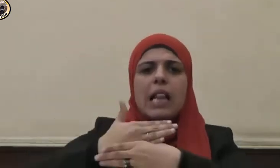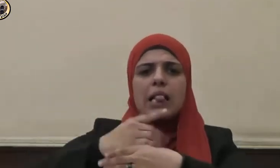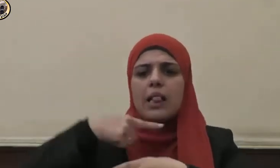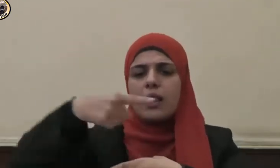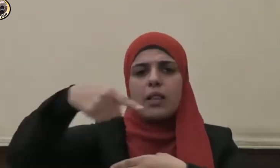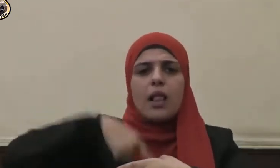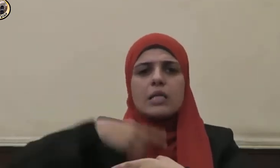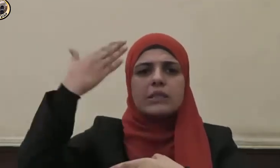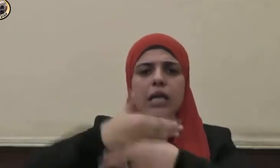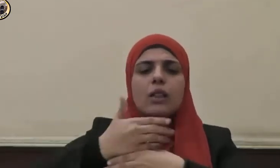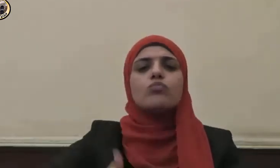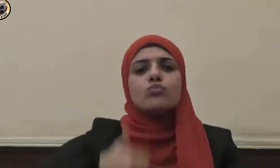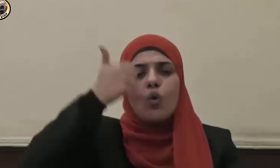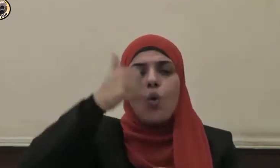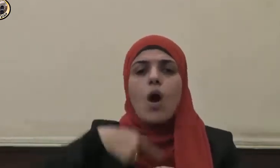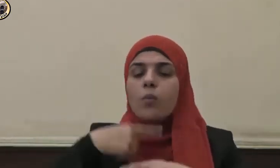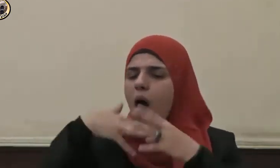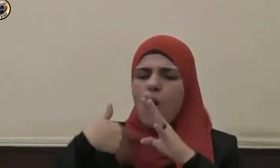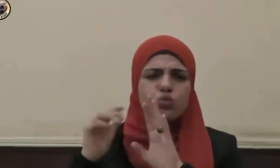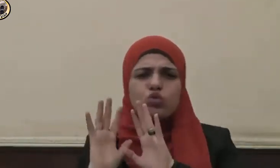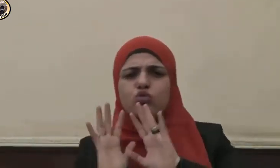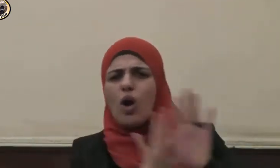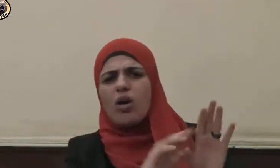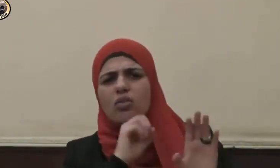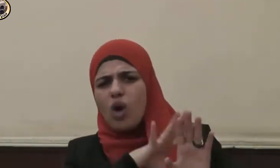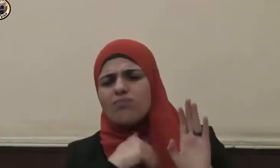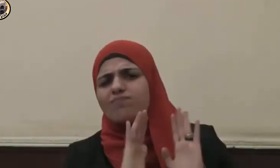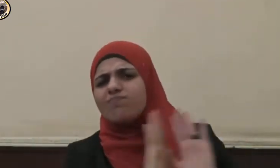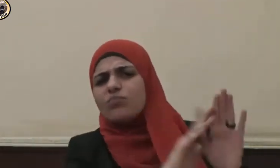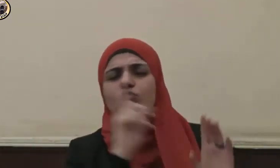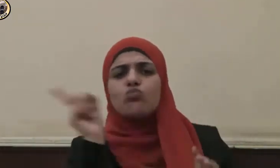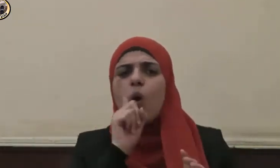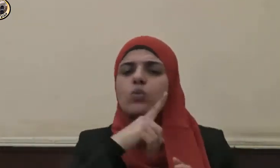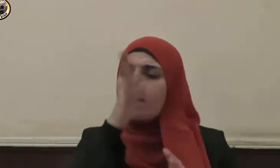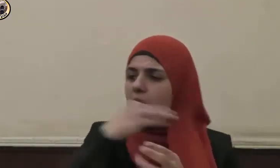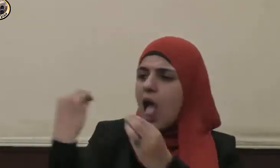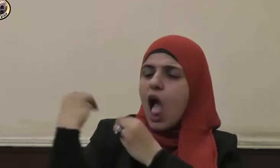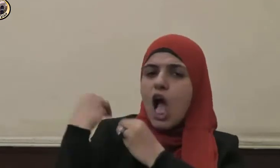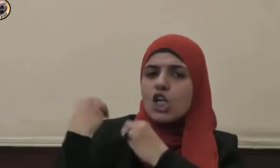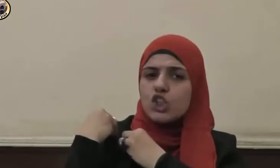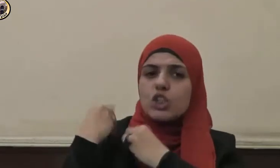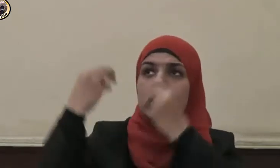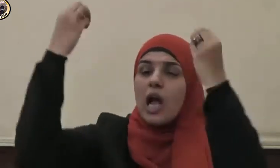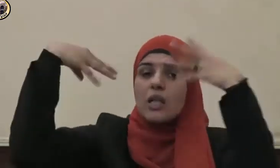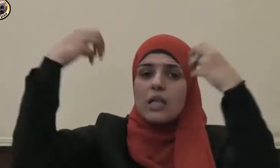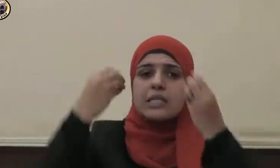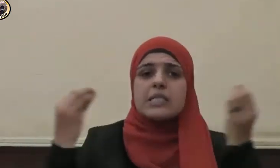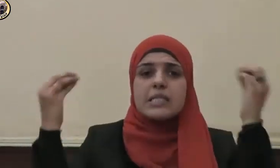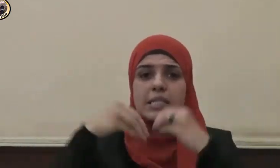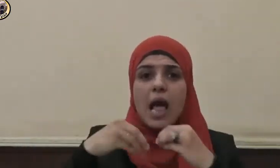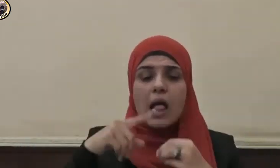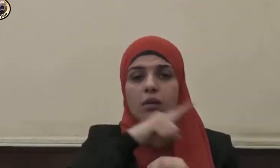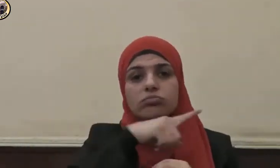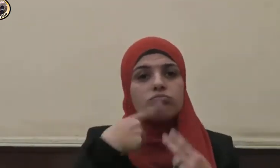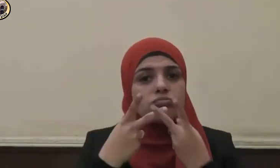فاكفنا شرهم ولك الأجر والعطاء فسلك بهم طريق الأخذ